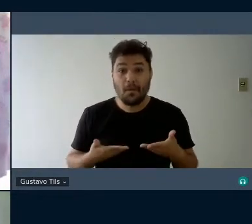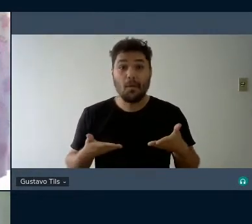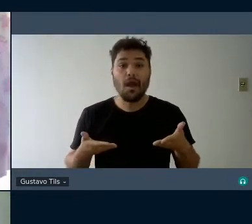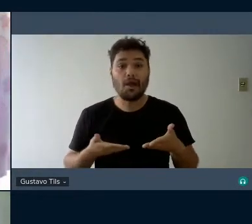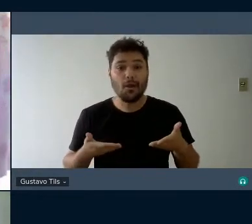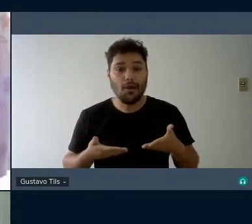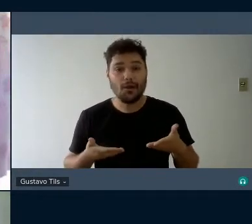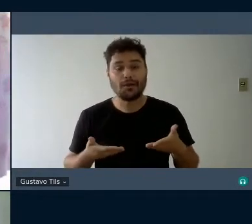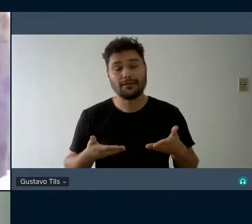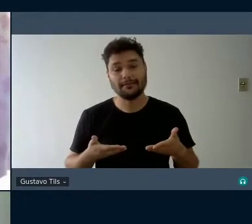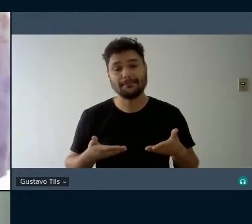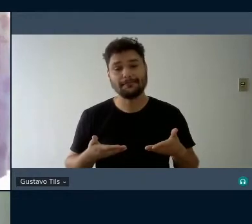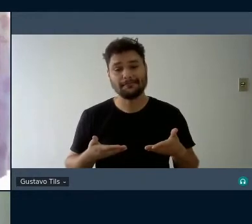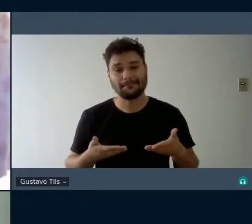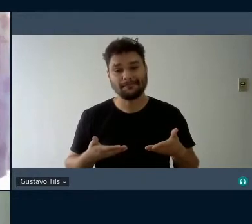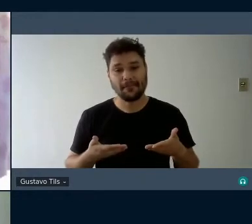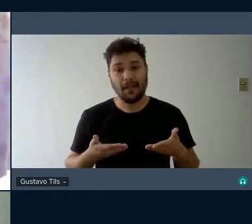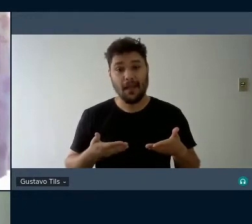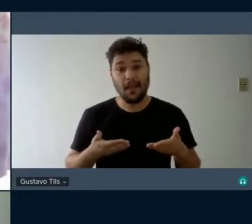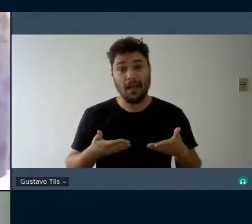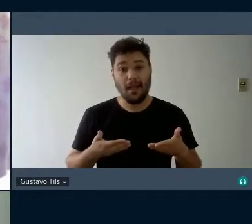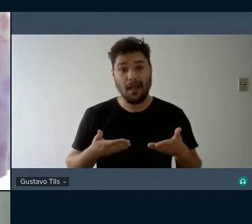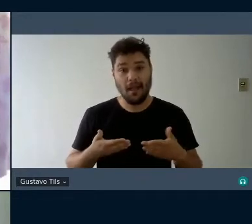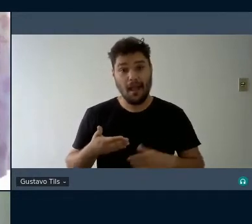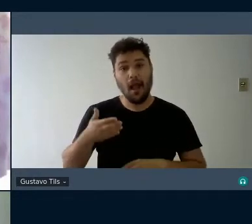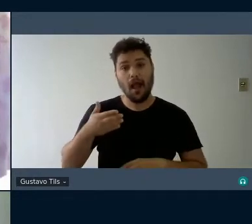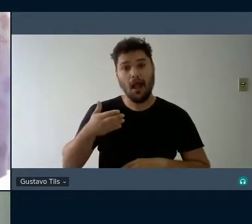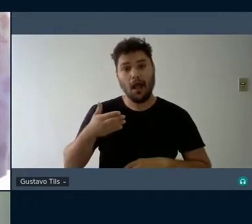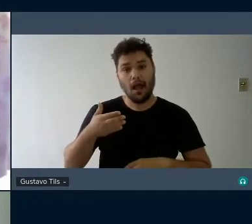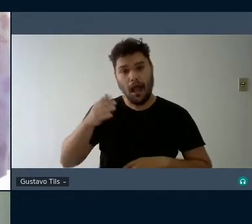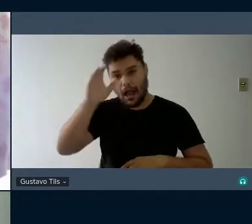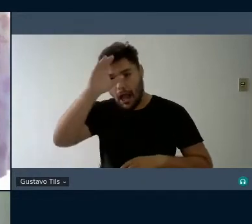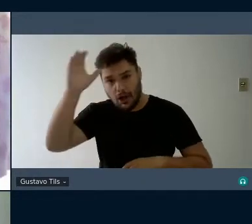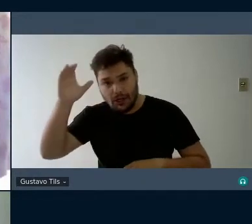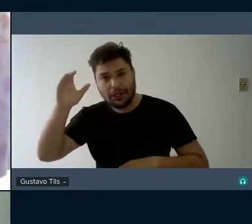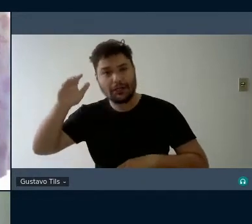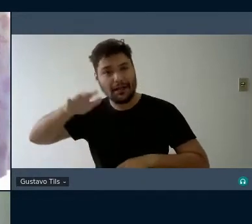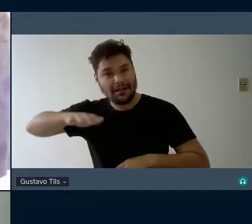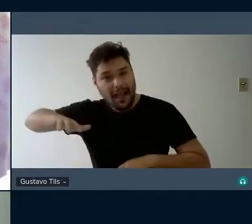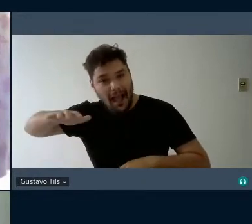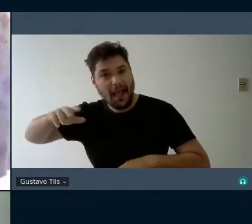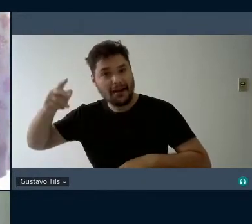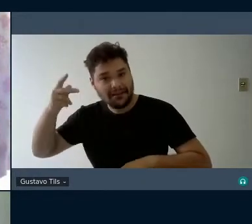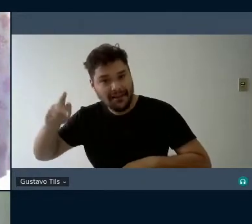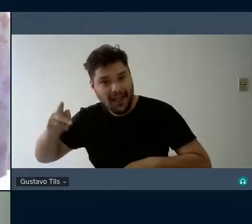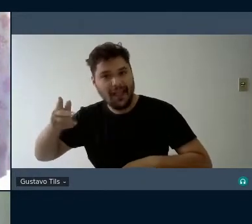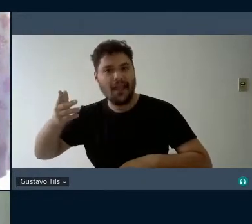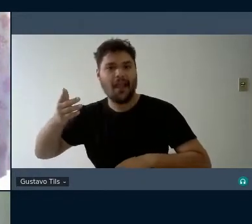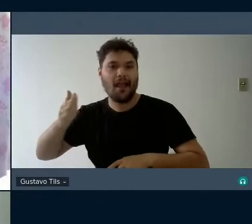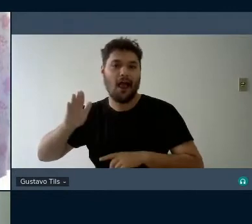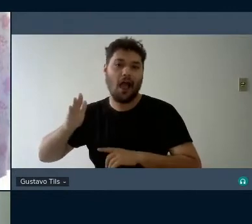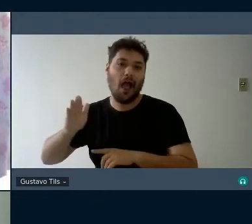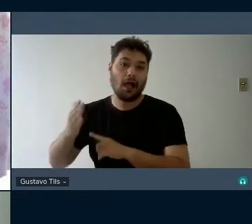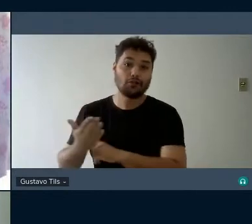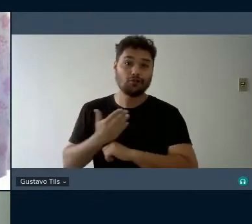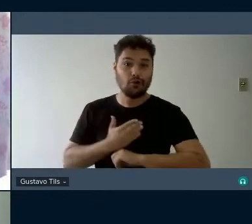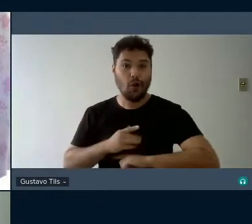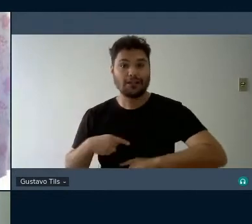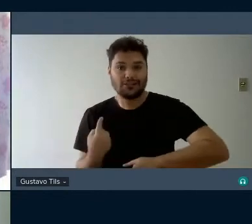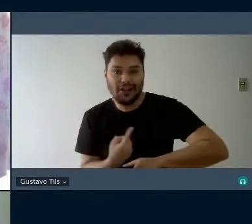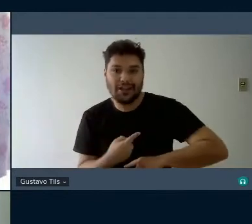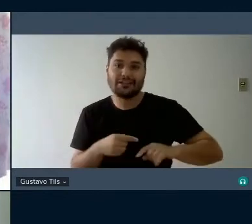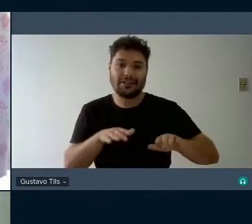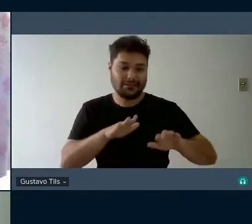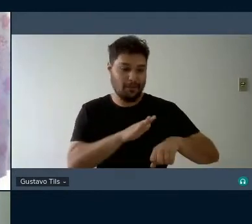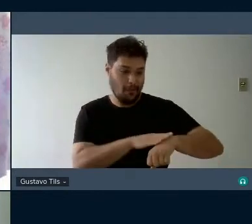à Carolina, como os estudos dela não contribuiu para o nosso momento aqui, agora eu passo a palavra